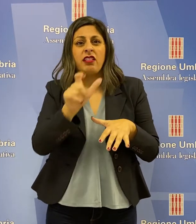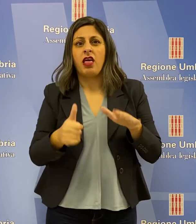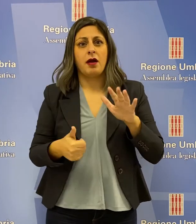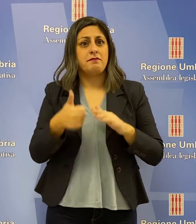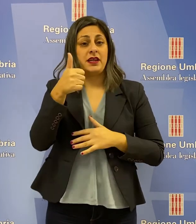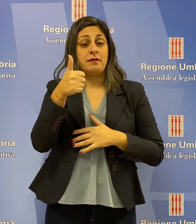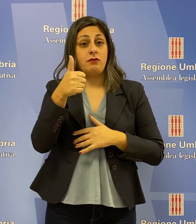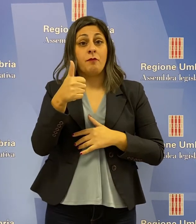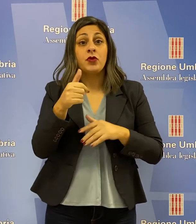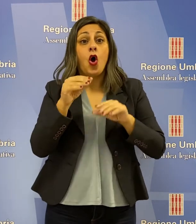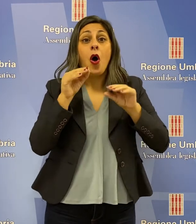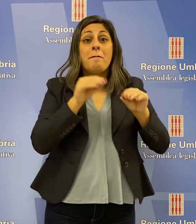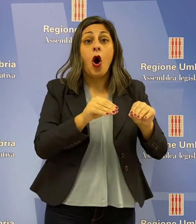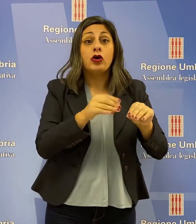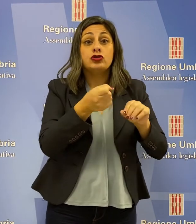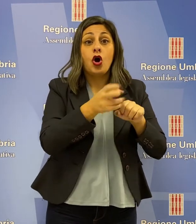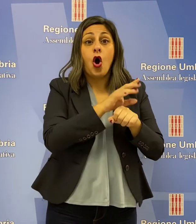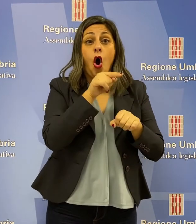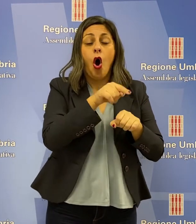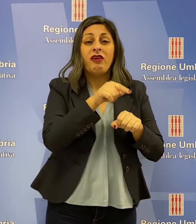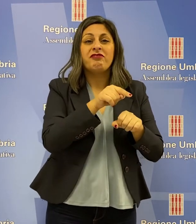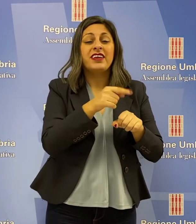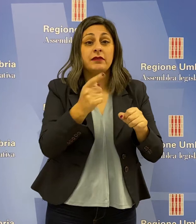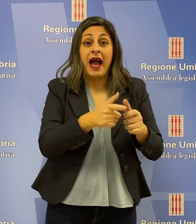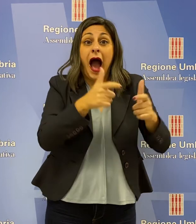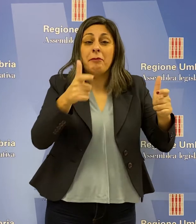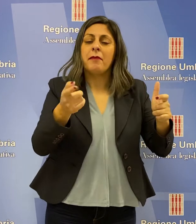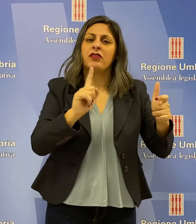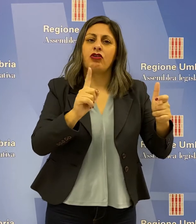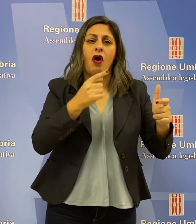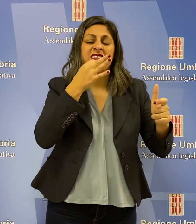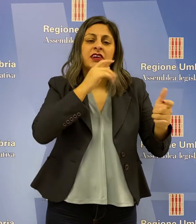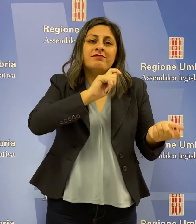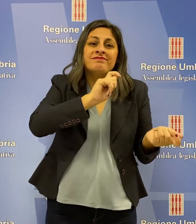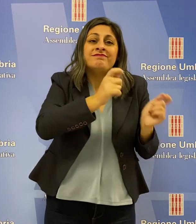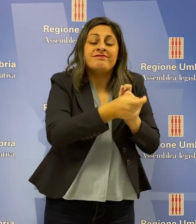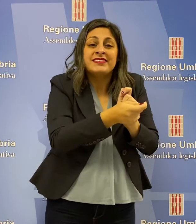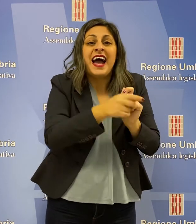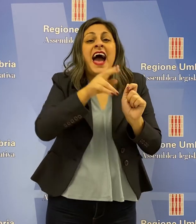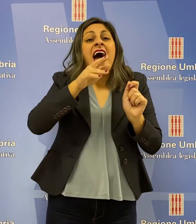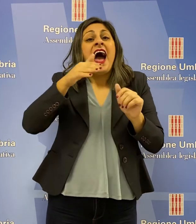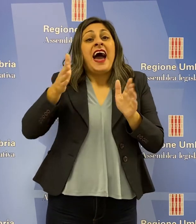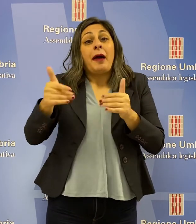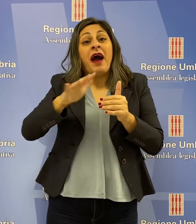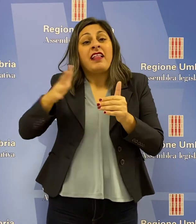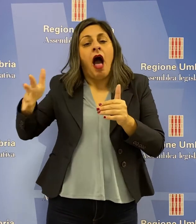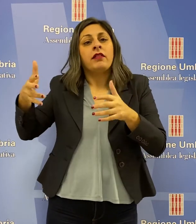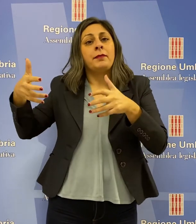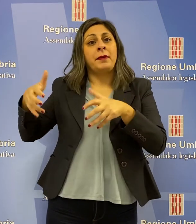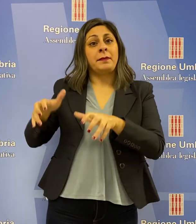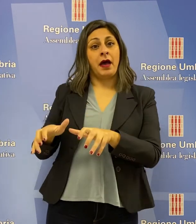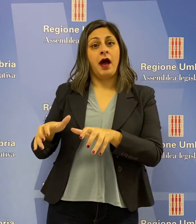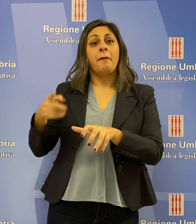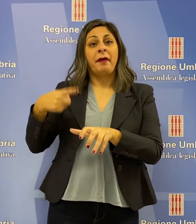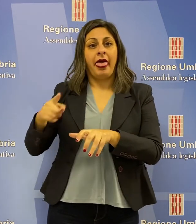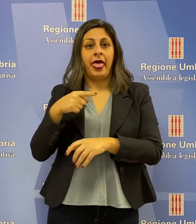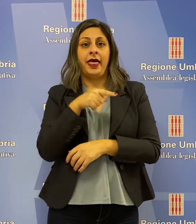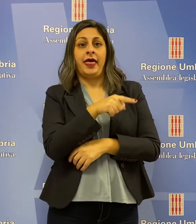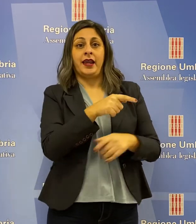non sono un ampliamento ma una riconversione, che porta a togliere posti letto agli altri reparti. Al termine del dibattito, in cui sono